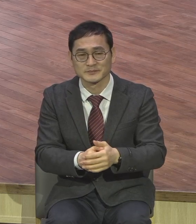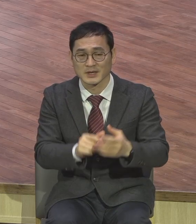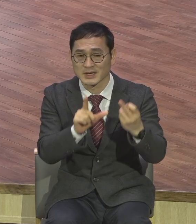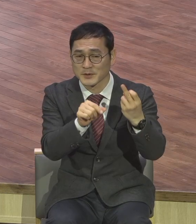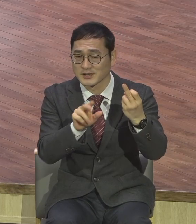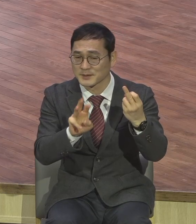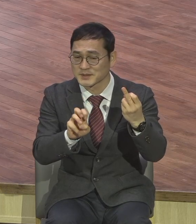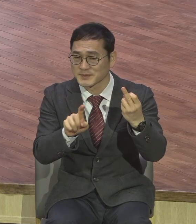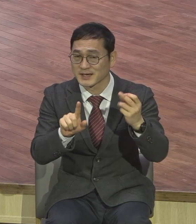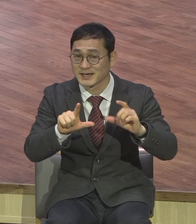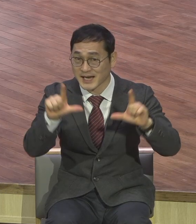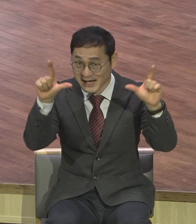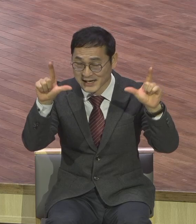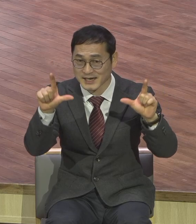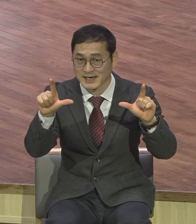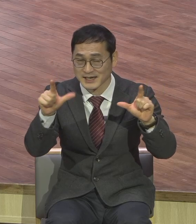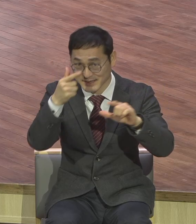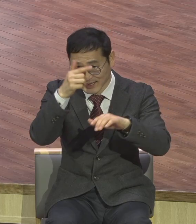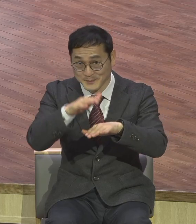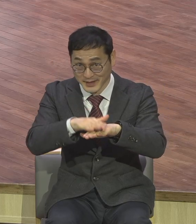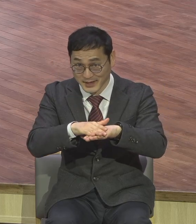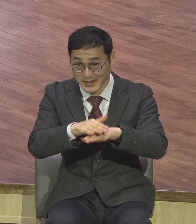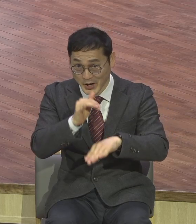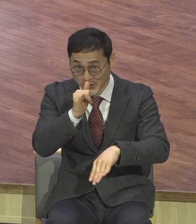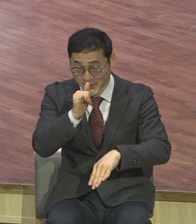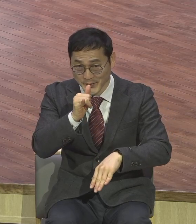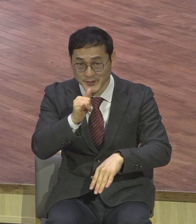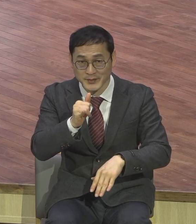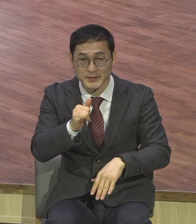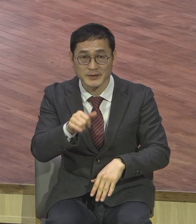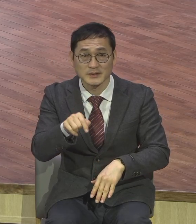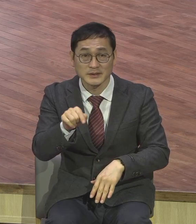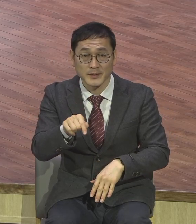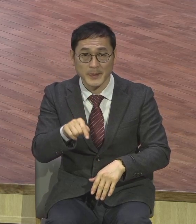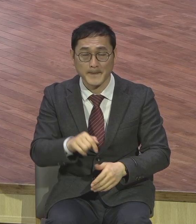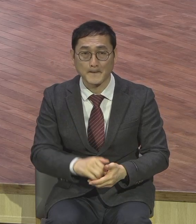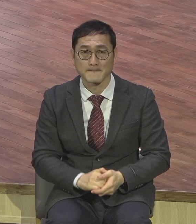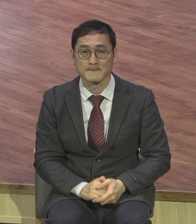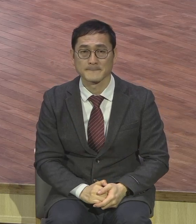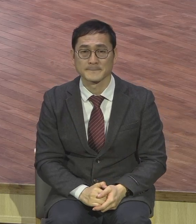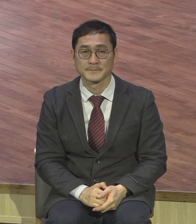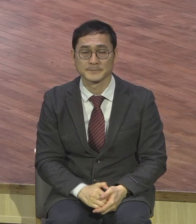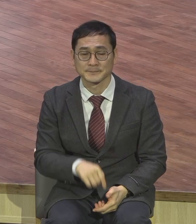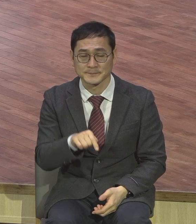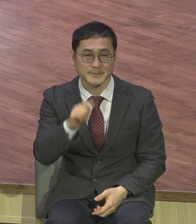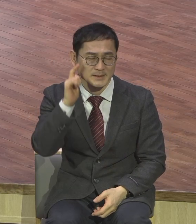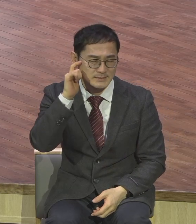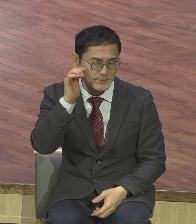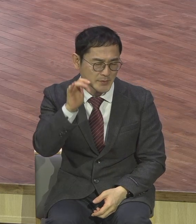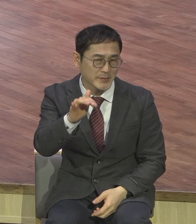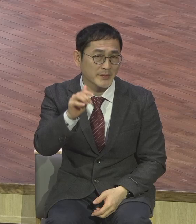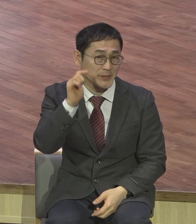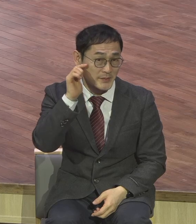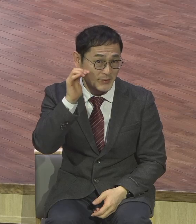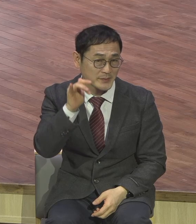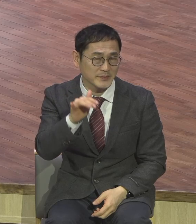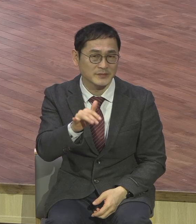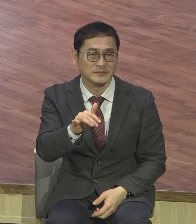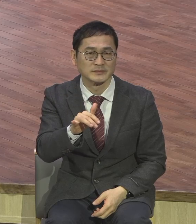그렇게 시작이 됩니다 송구영신예배를 드리는 그 자리를 저는 정말 사무하고 새해 하나님께서 새롭게